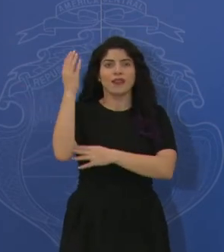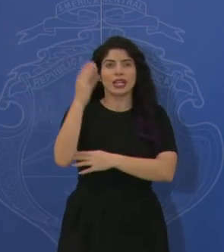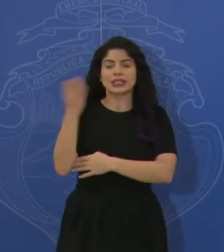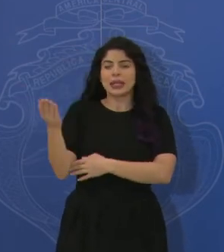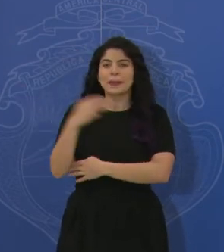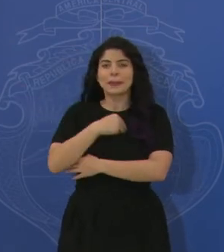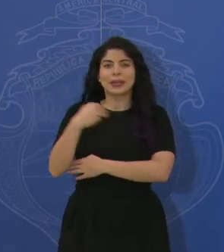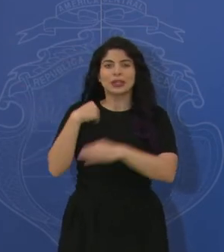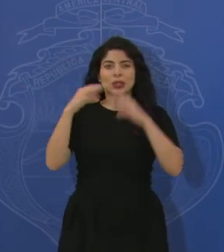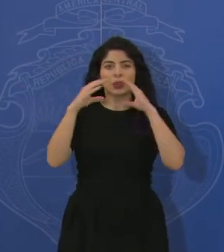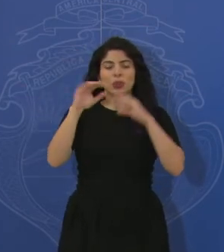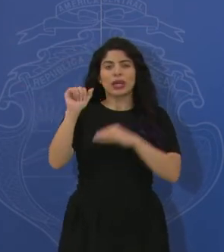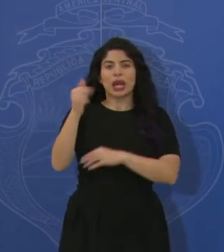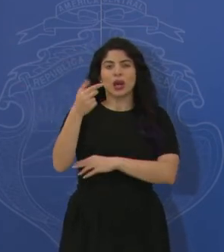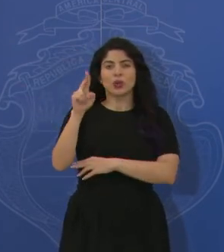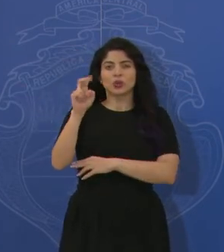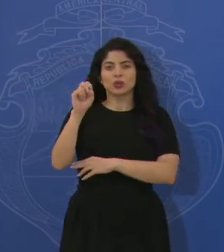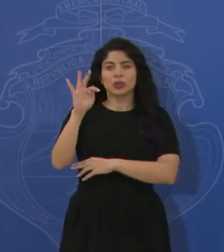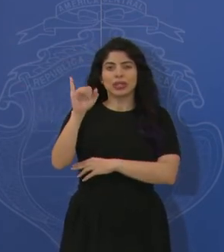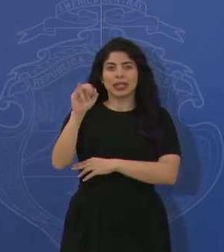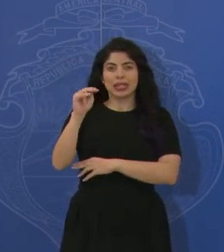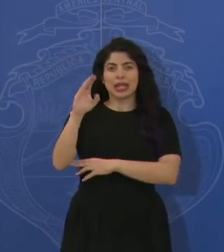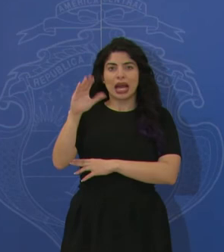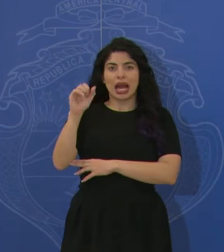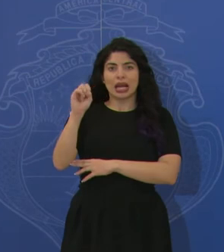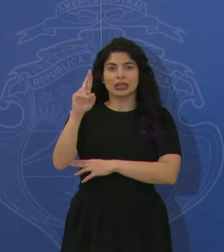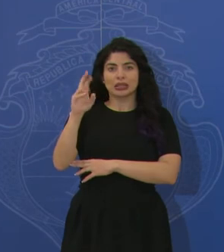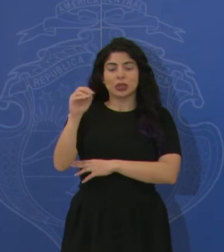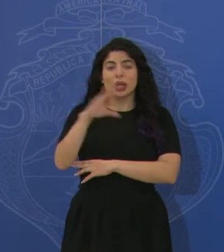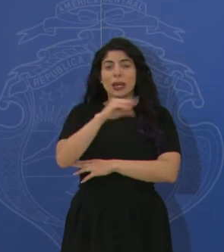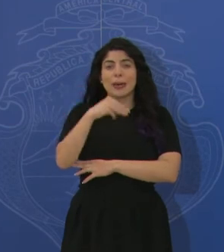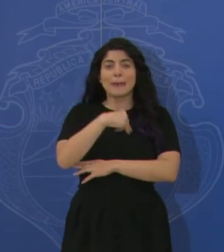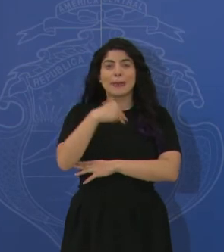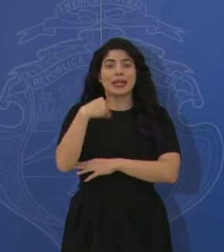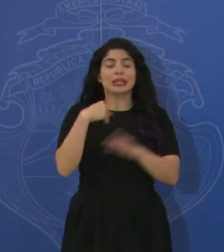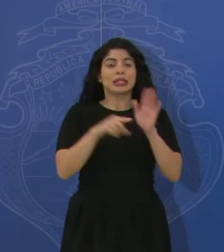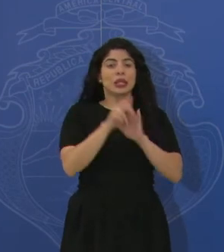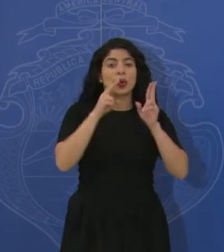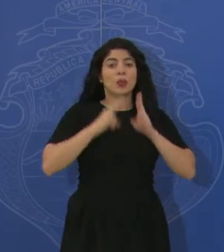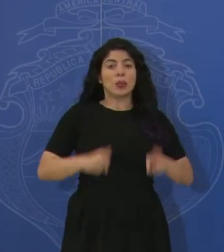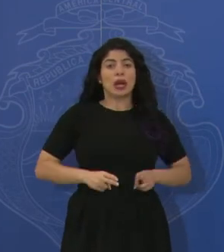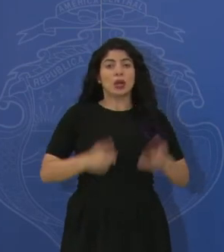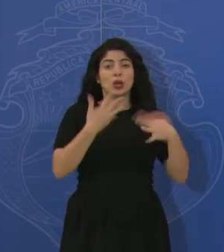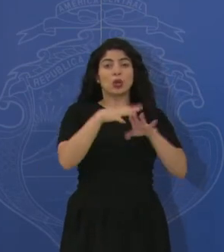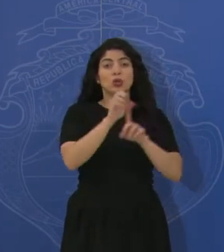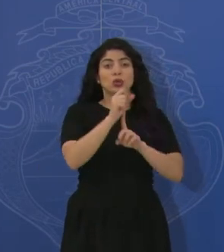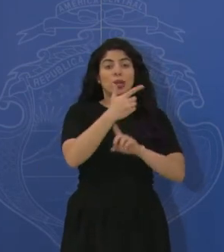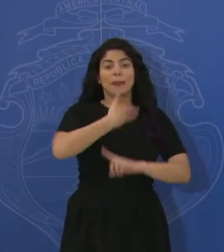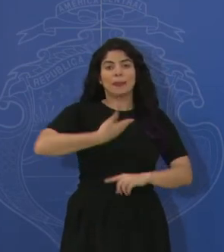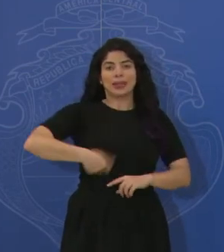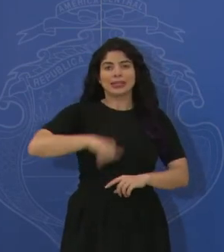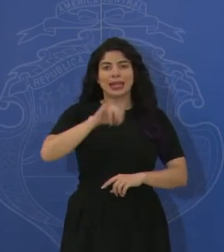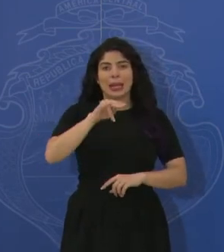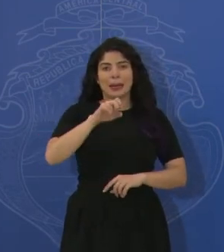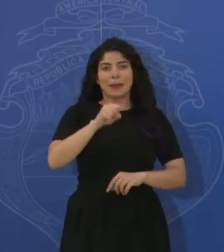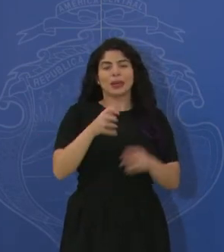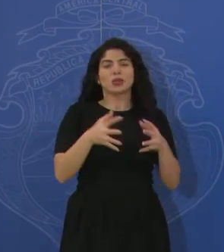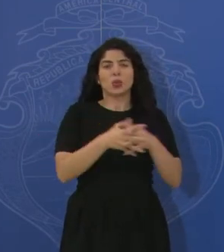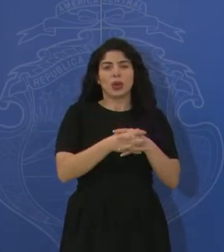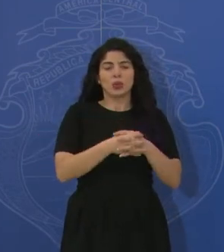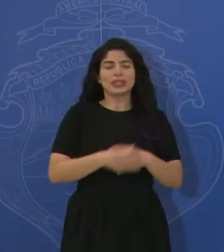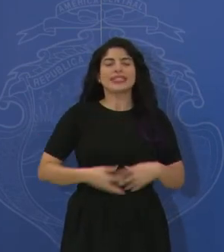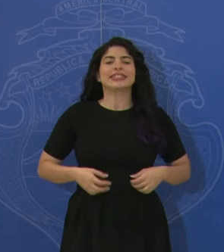Comunicación, al señor Agustín Castro, y al ministro de Desarrollo Humano e Inclusión Social y presidente ejecutivo de Limas, el señor Juan Luis